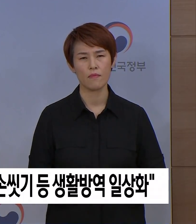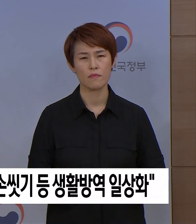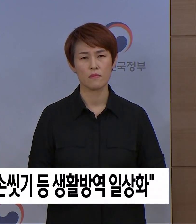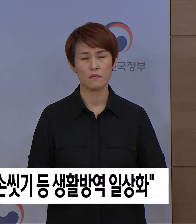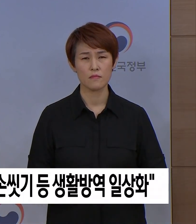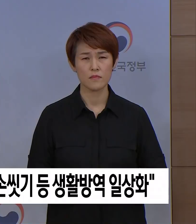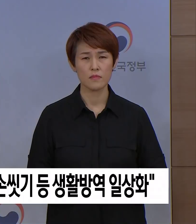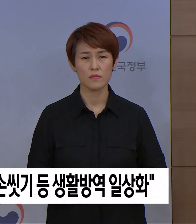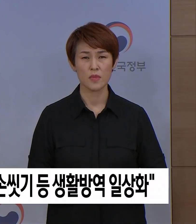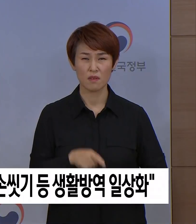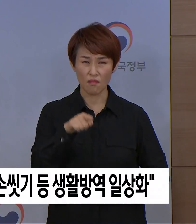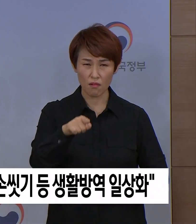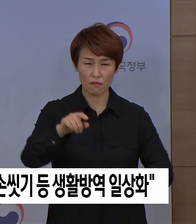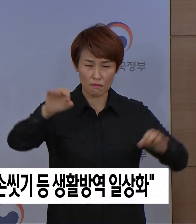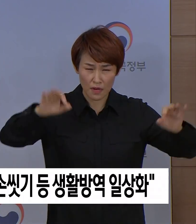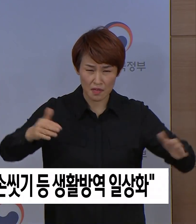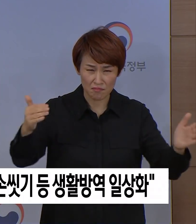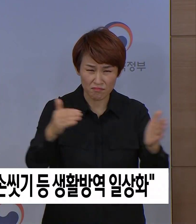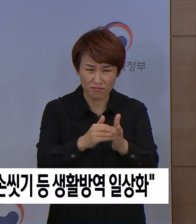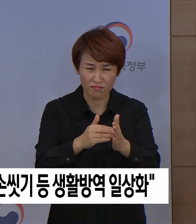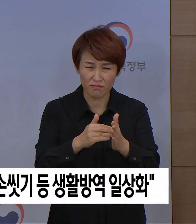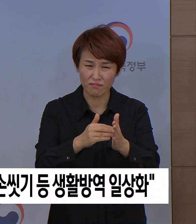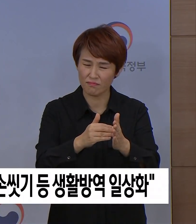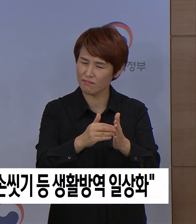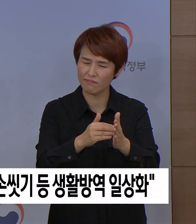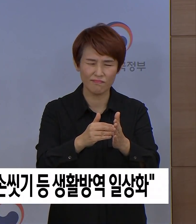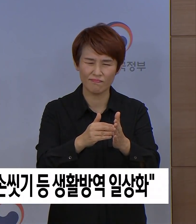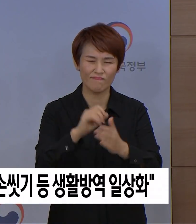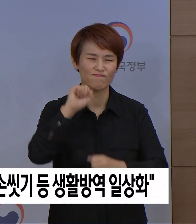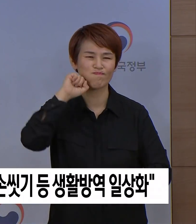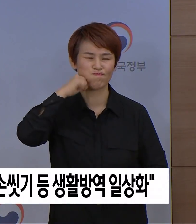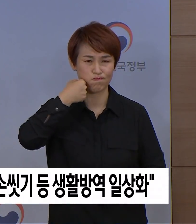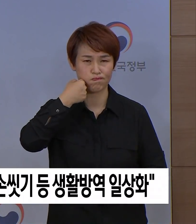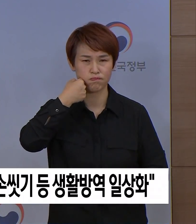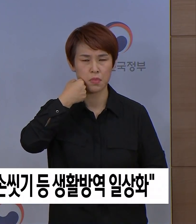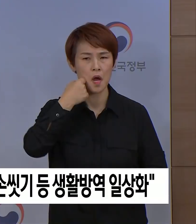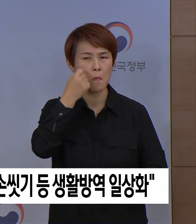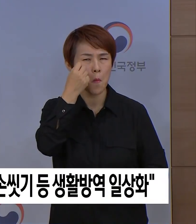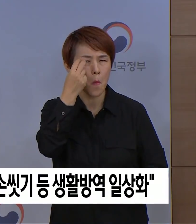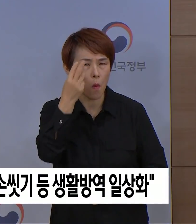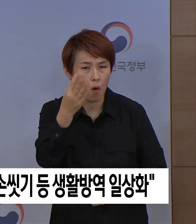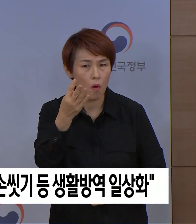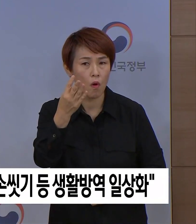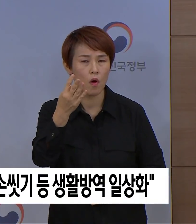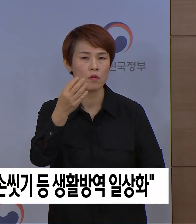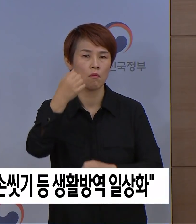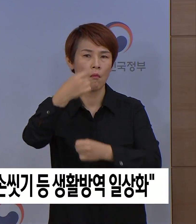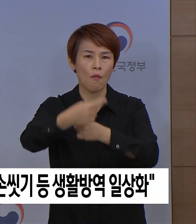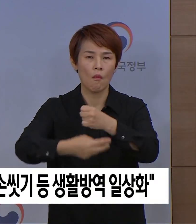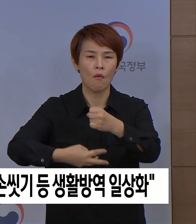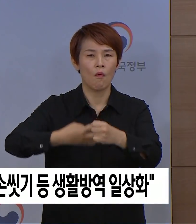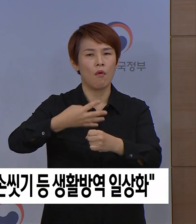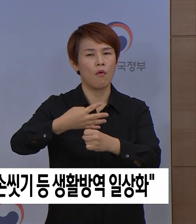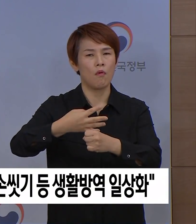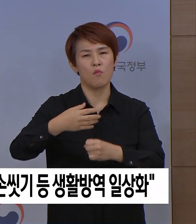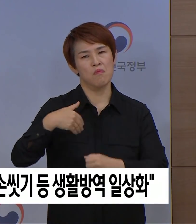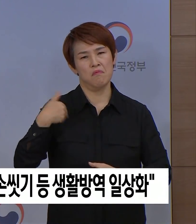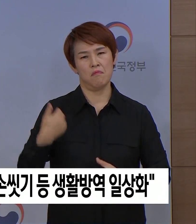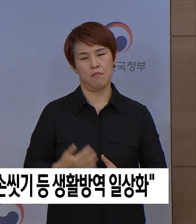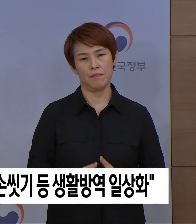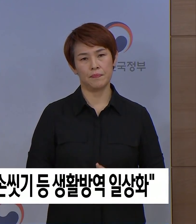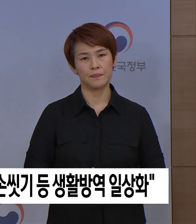싸움은 단기간에 종식될 가능성이 거의 없으며 짧게는 몇 개월에서 몇 년을 예상하는 학자도 있습니다.